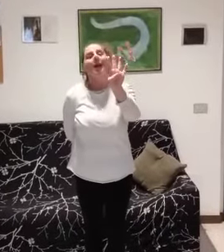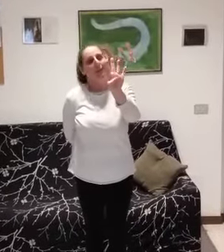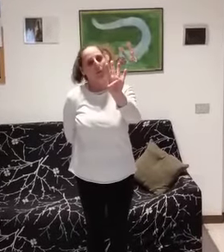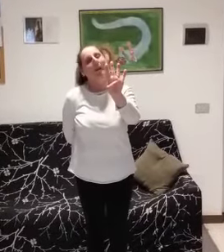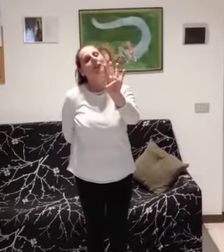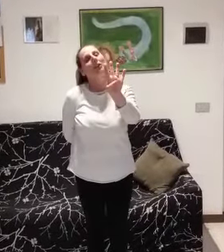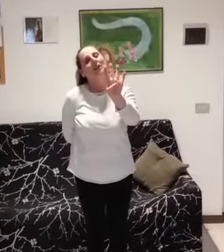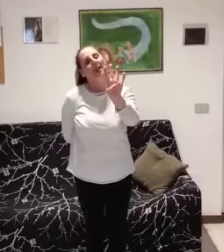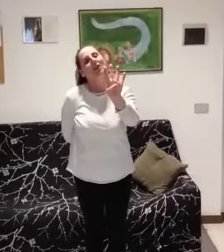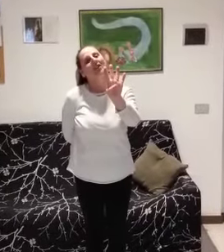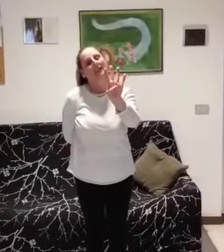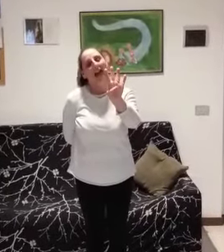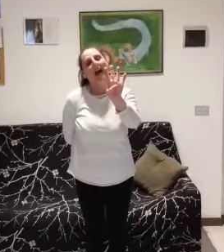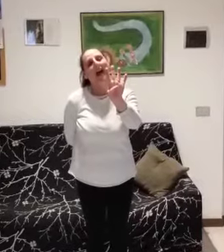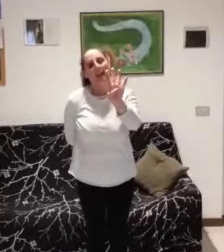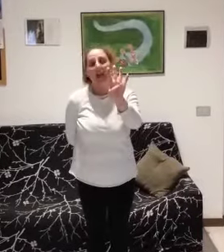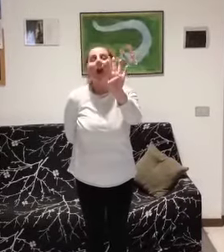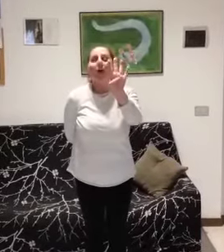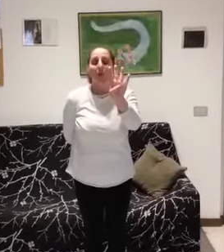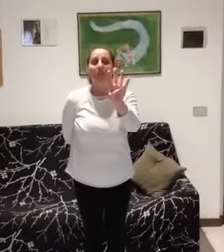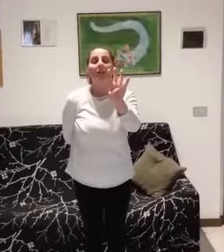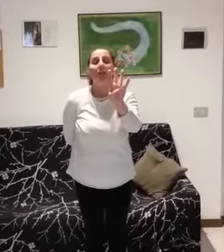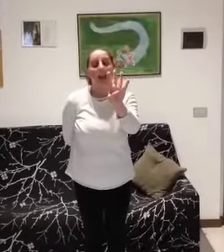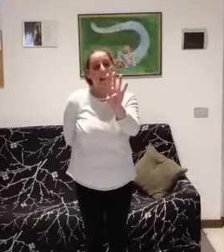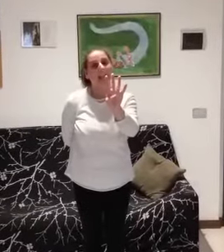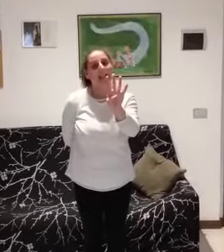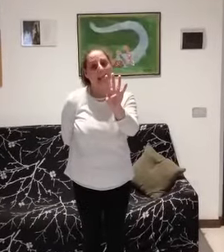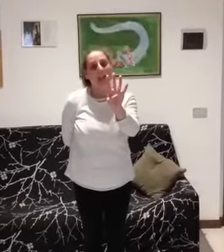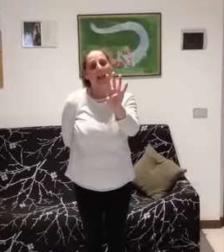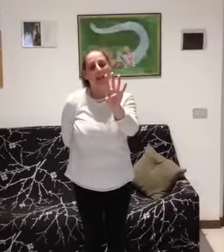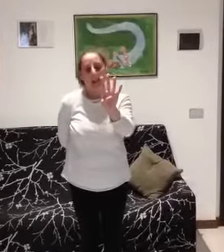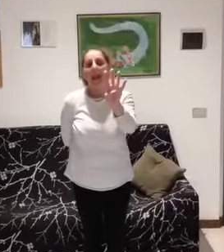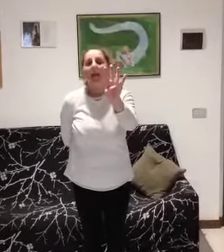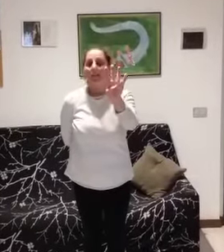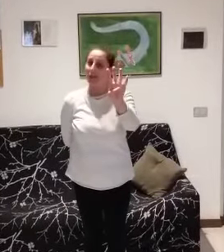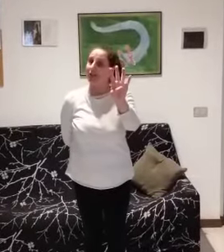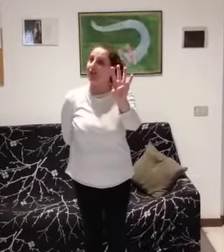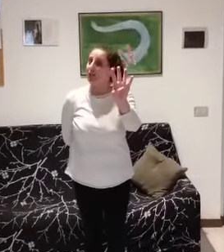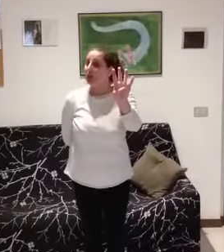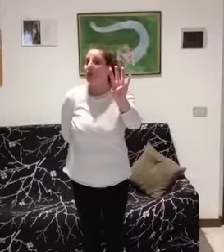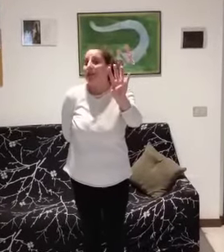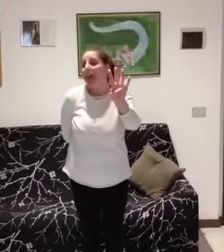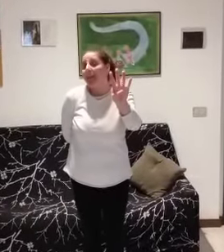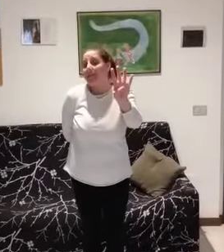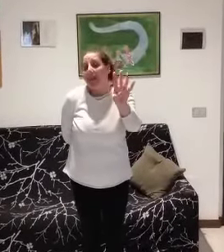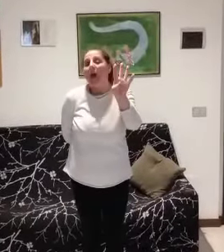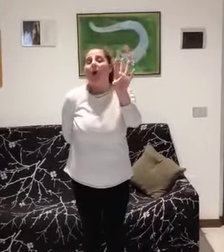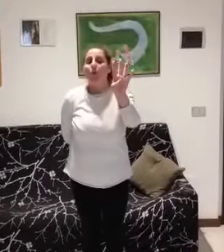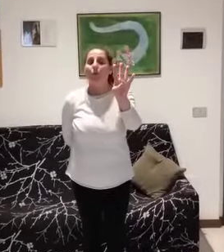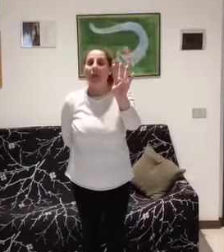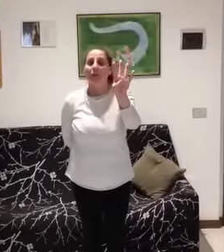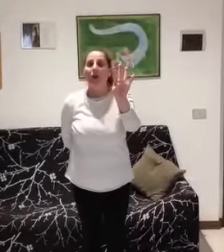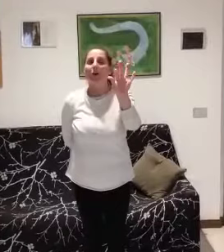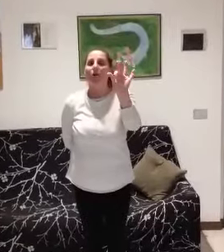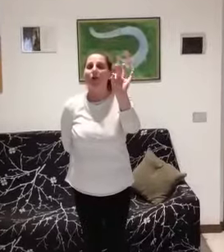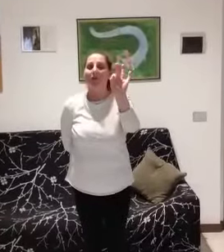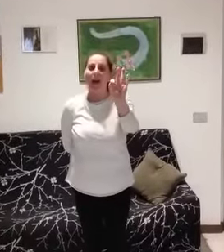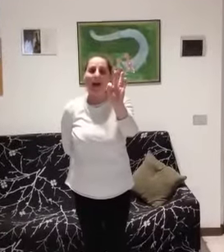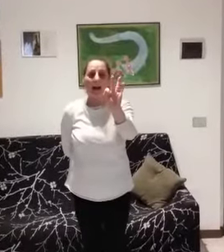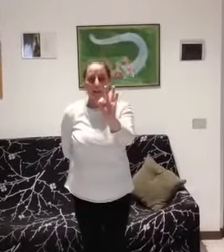e quattro le contai, quattro gallinelle, fecero cocodè, una andò a covare,